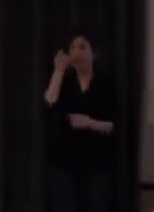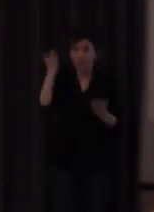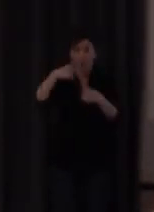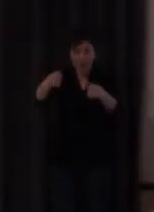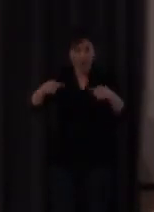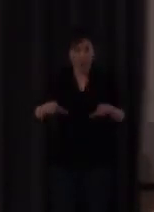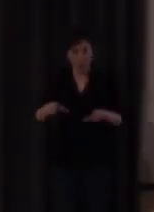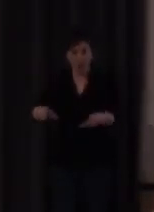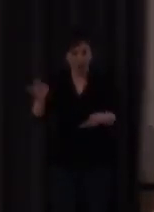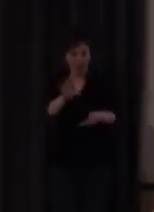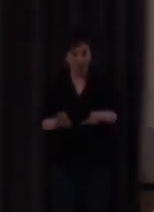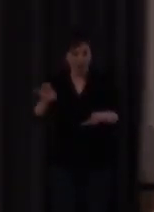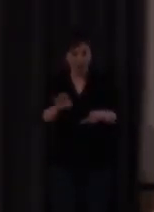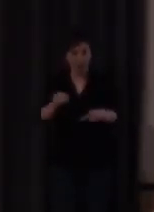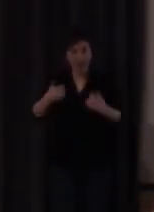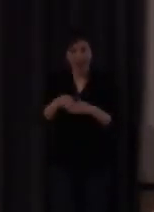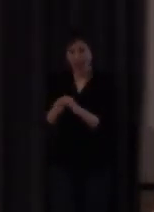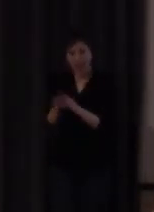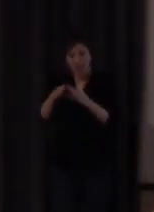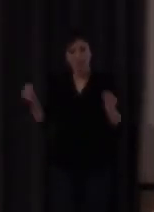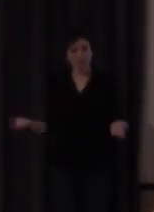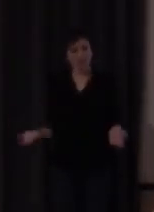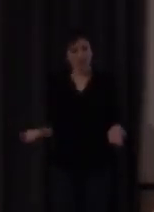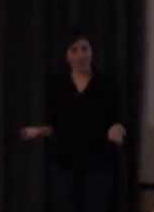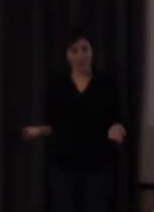están haciendo estudios universitarios bien